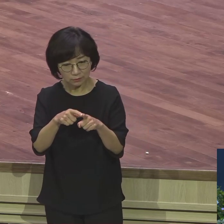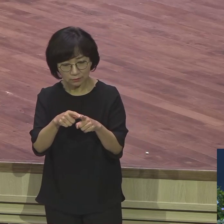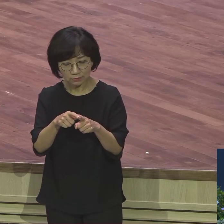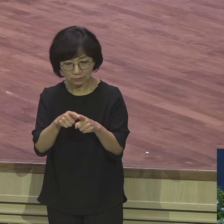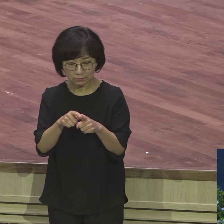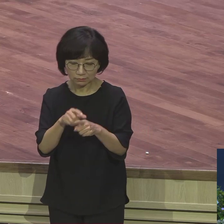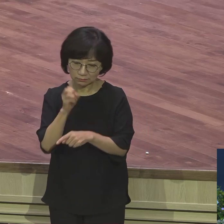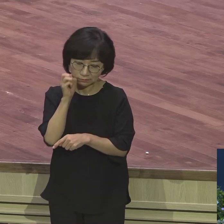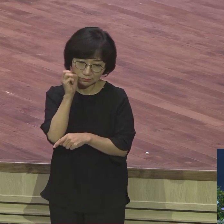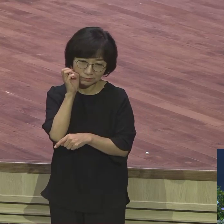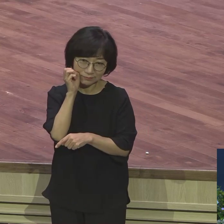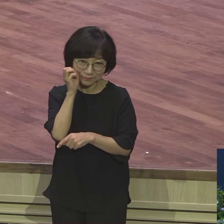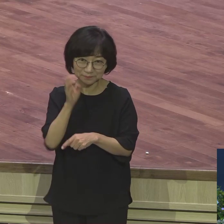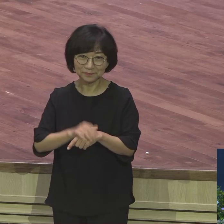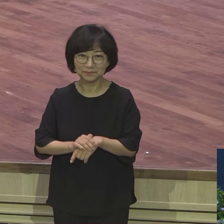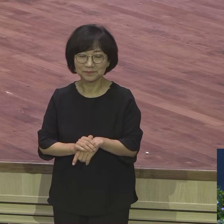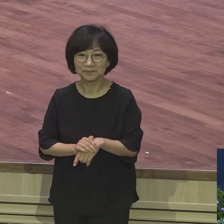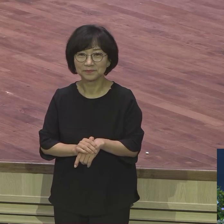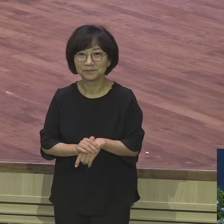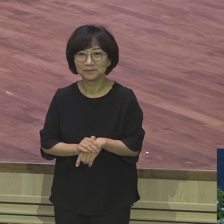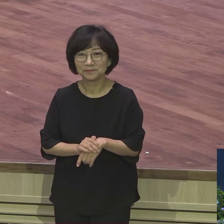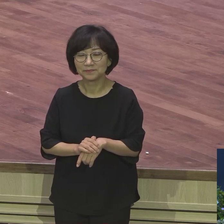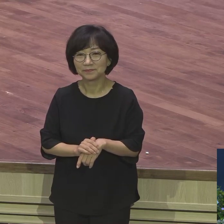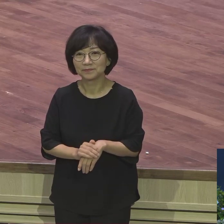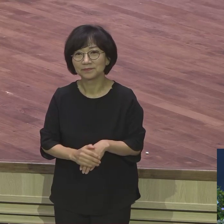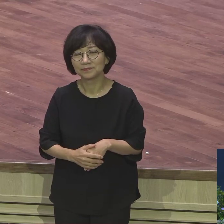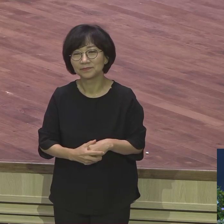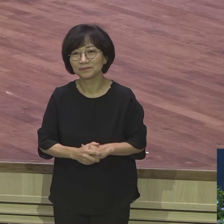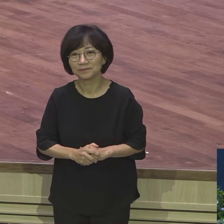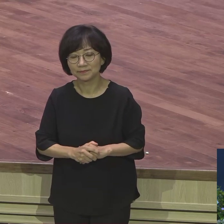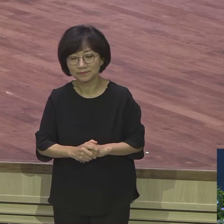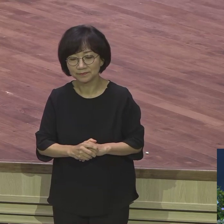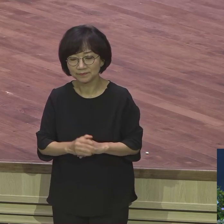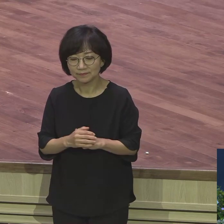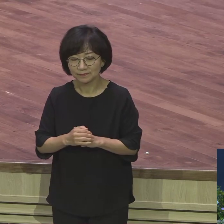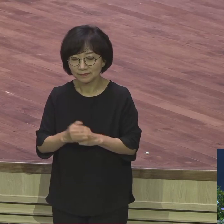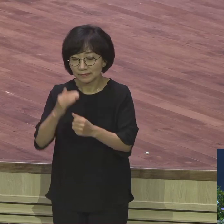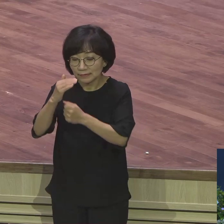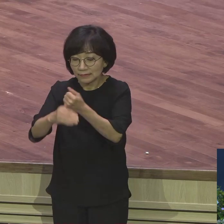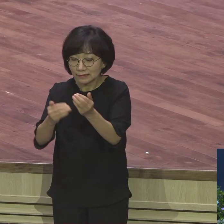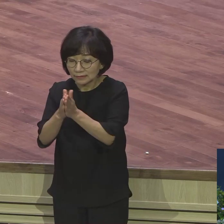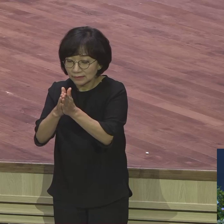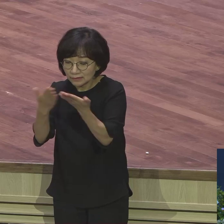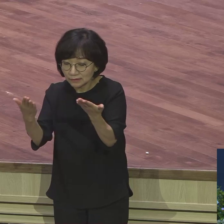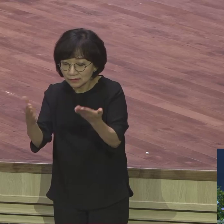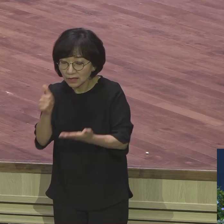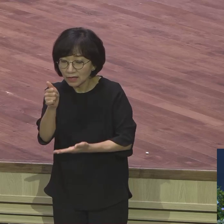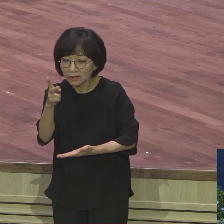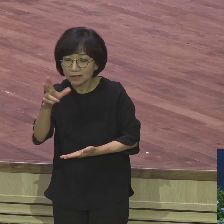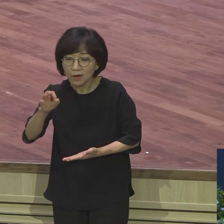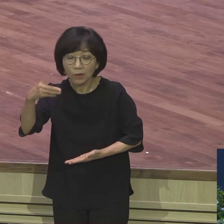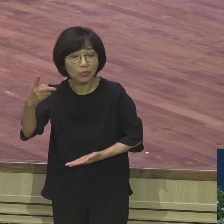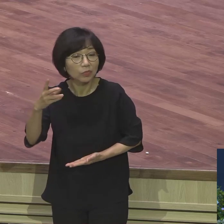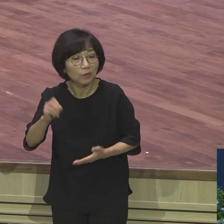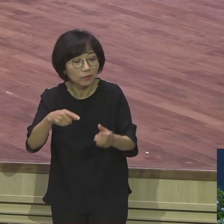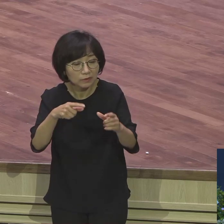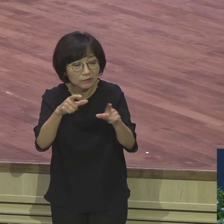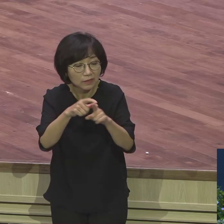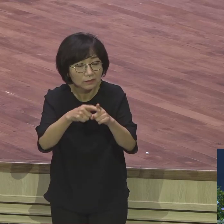2절 말씀에는 성경이 말하는 형통의 비밀이 담겨져 있습니다. 잘 들으세요. 요하께서